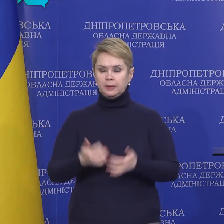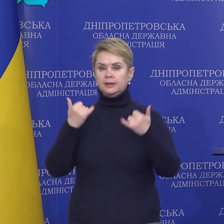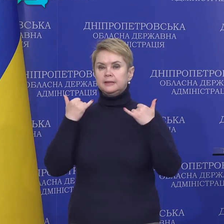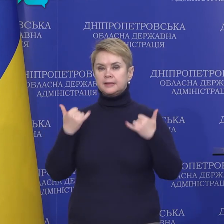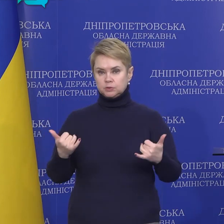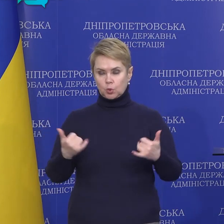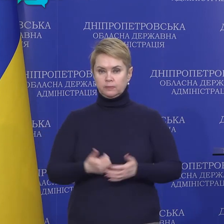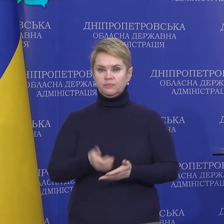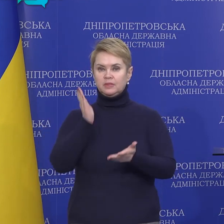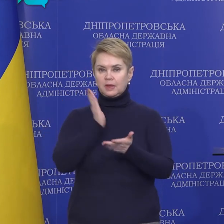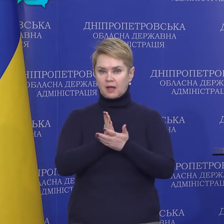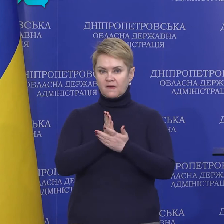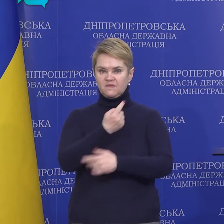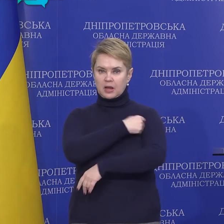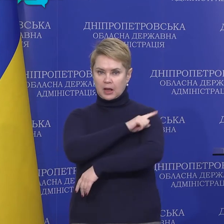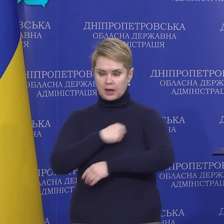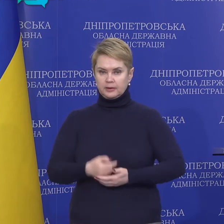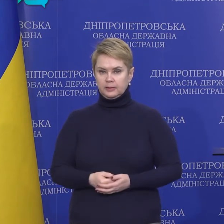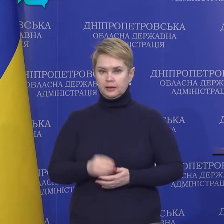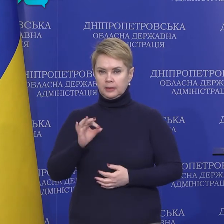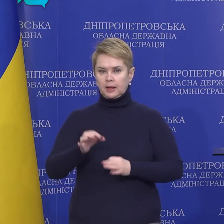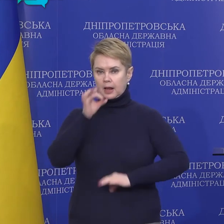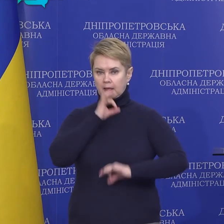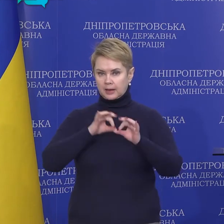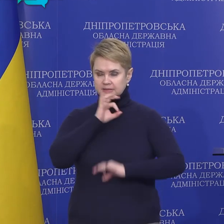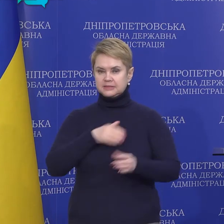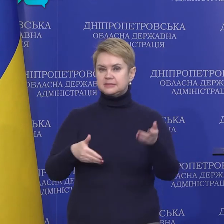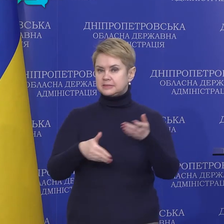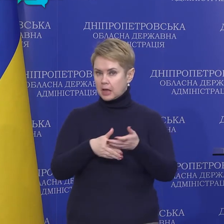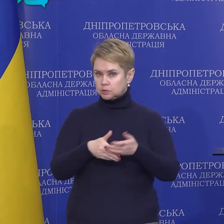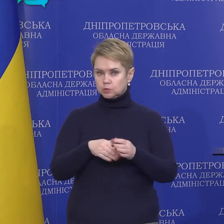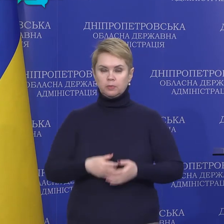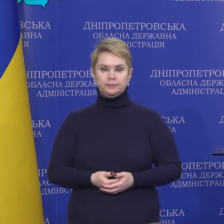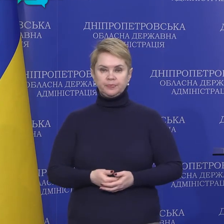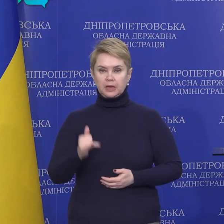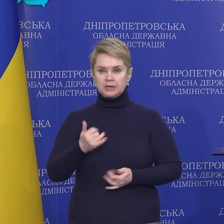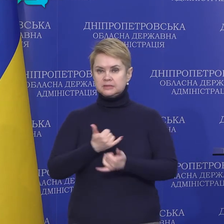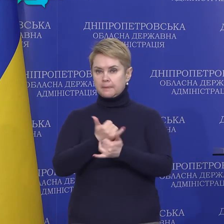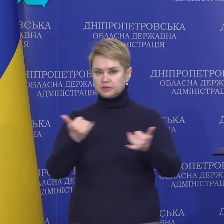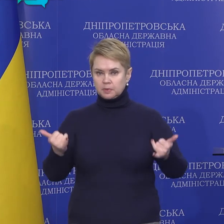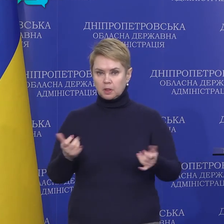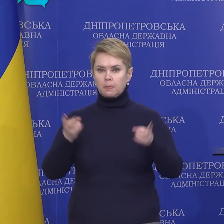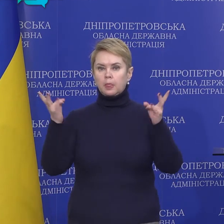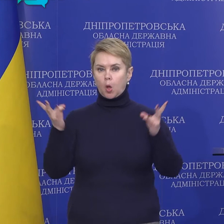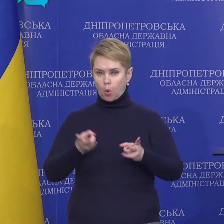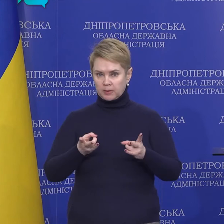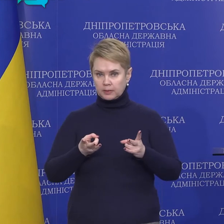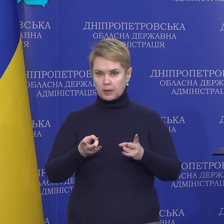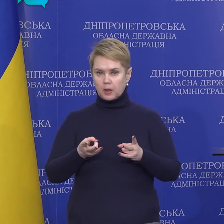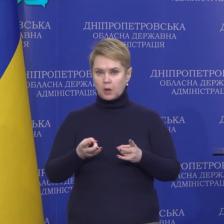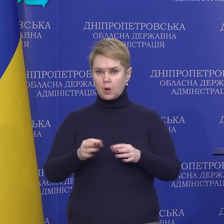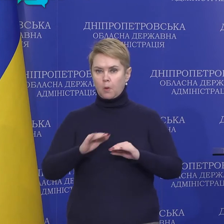На сьогодні є в лікарнях і лікарські засоби, і забезпечені необхідними